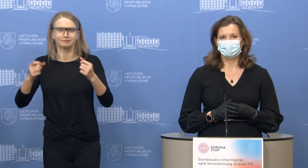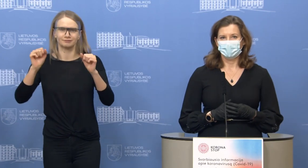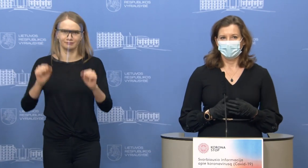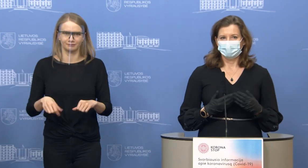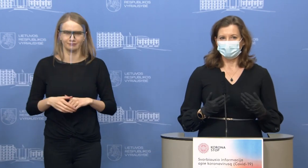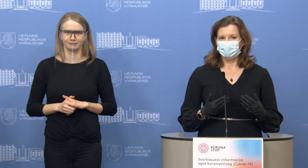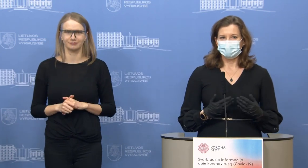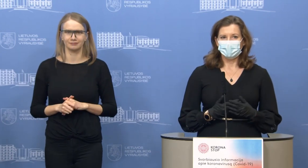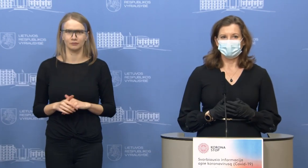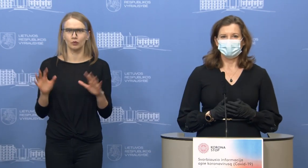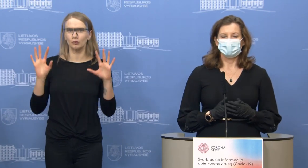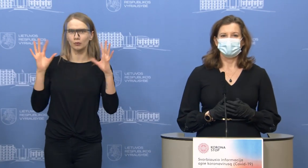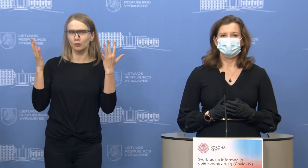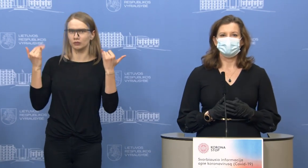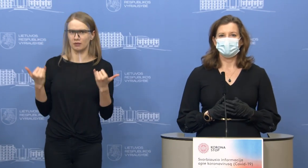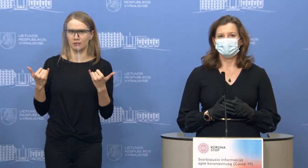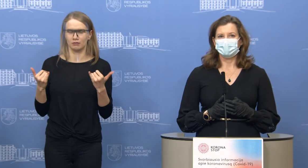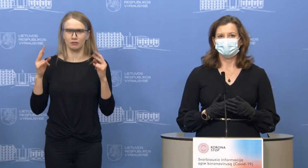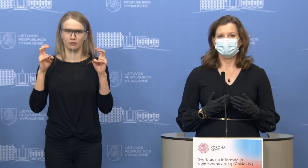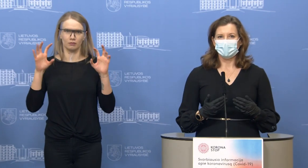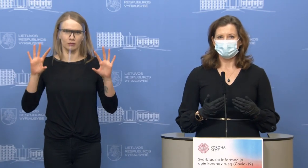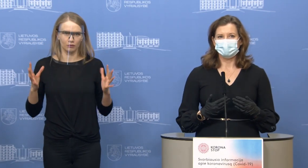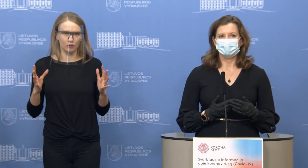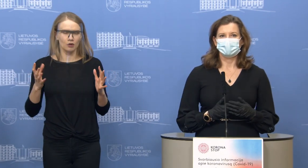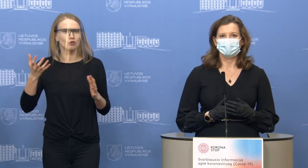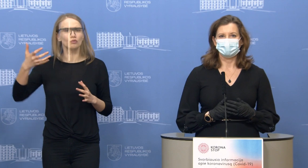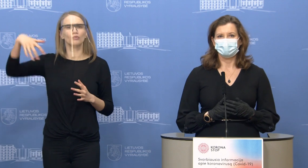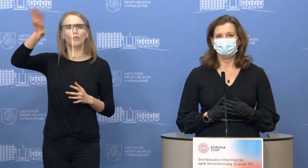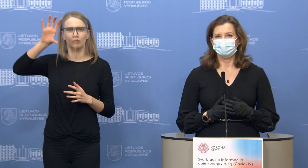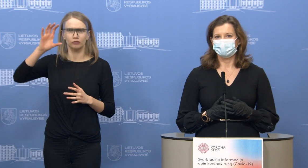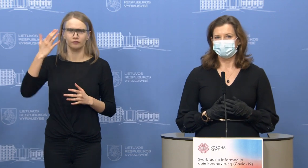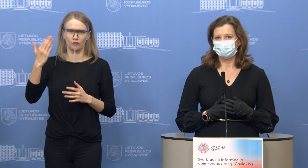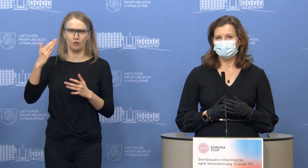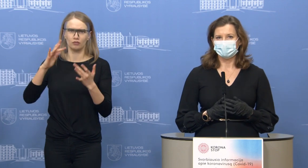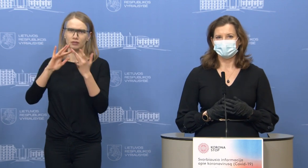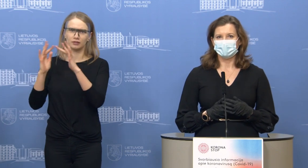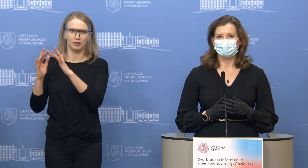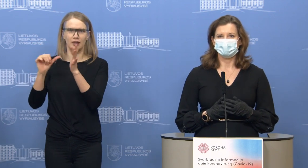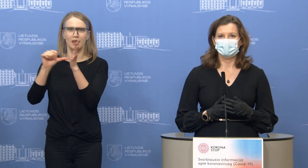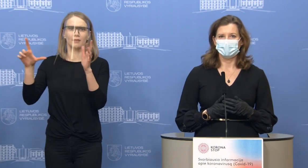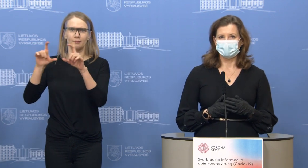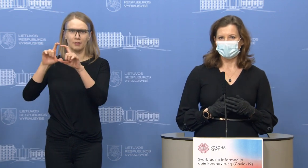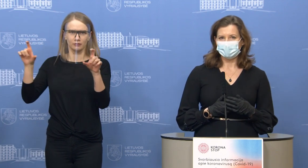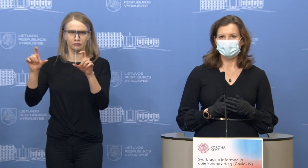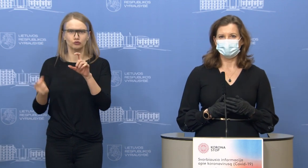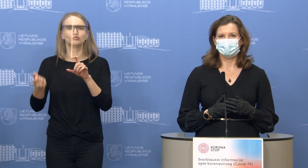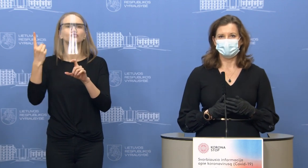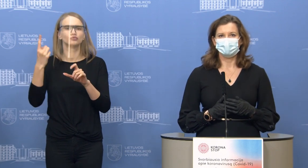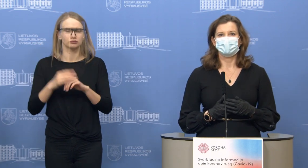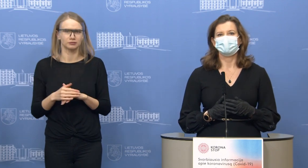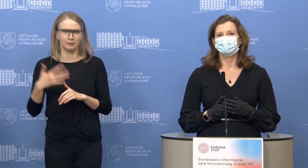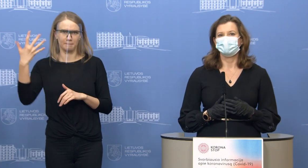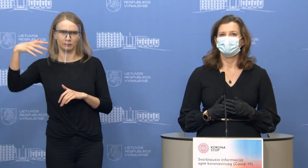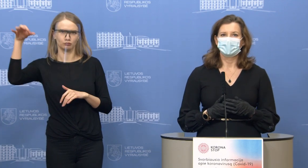kuo sklandžiau. Jeigu kalbėti, iš kur yra daugiausia elektroninių parduotuvių užsiregistravusiu, tai apie 50